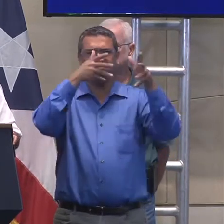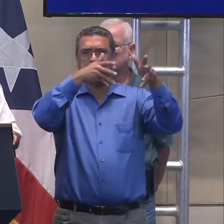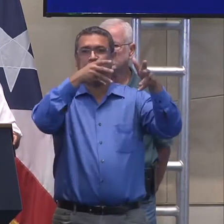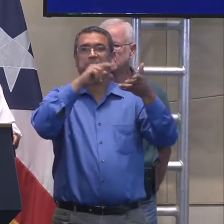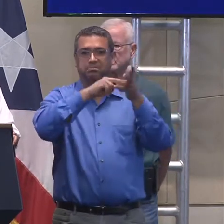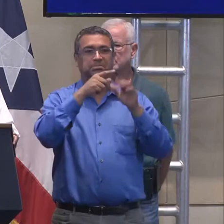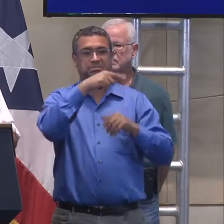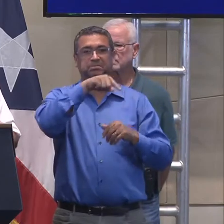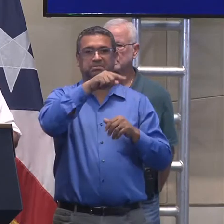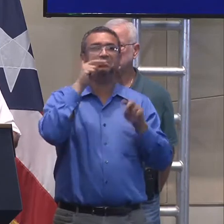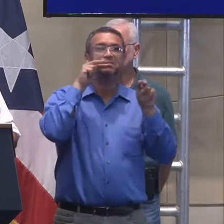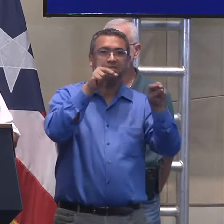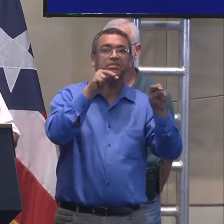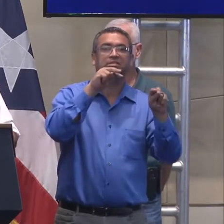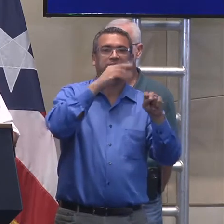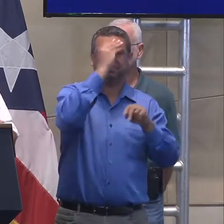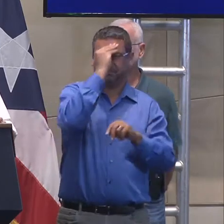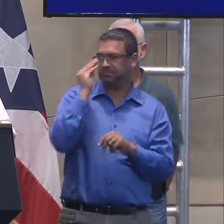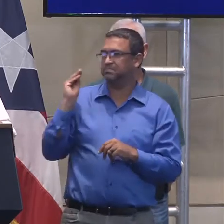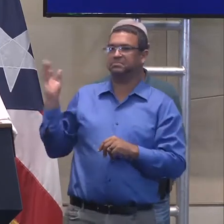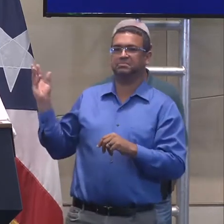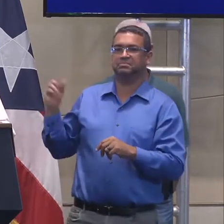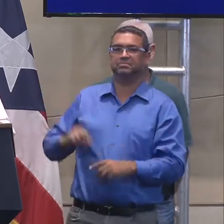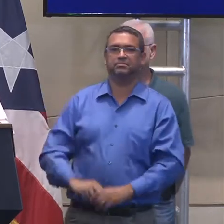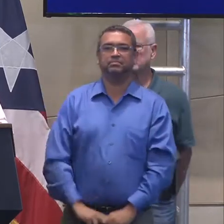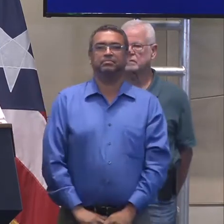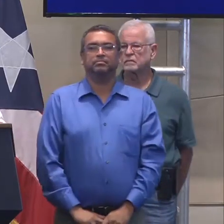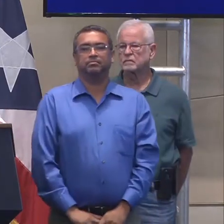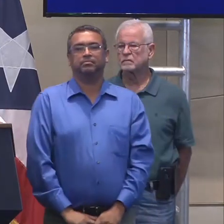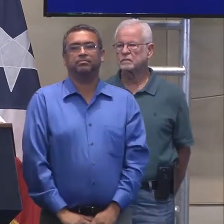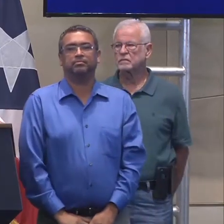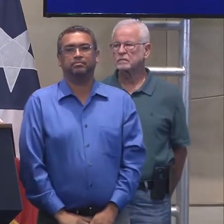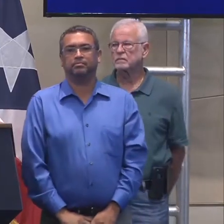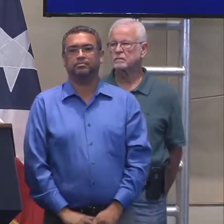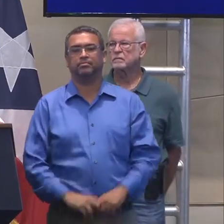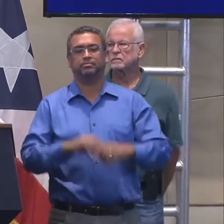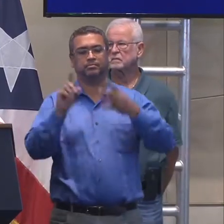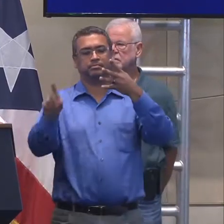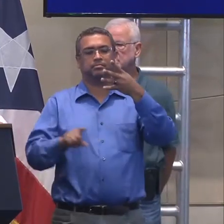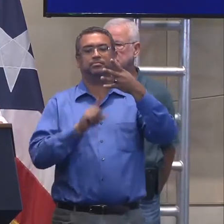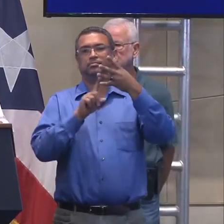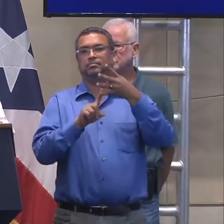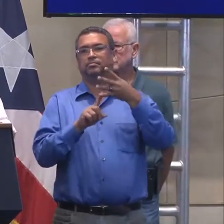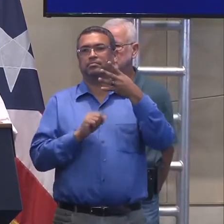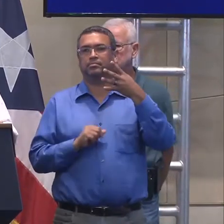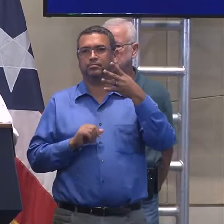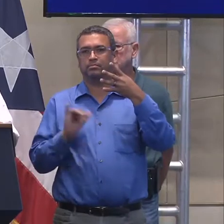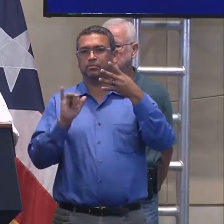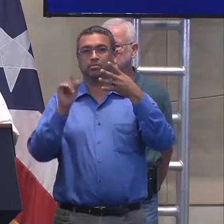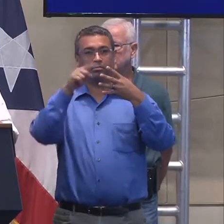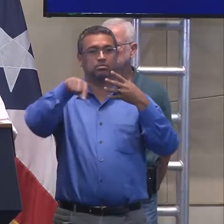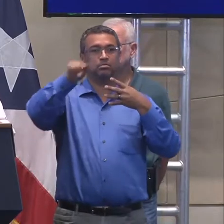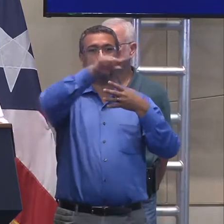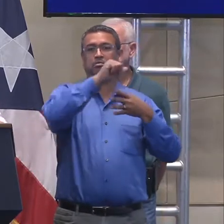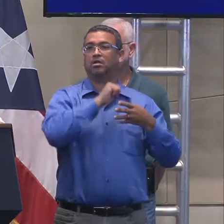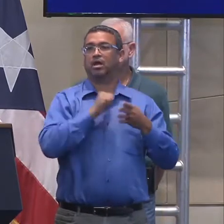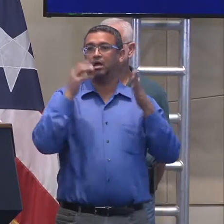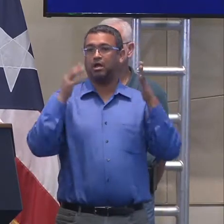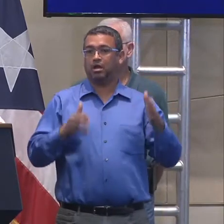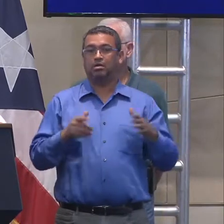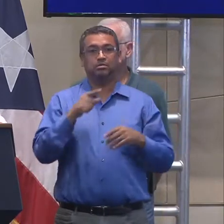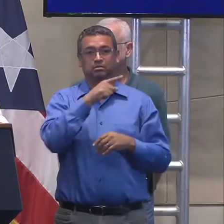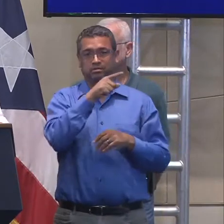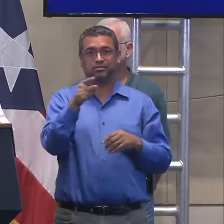eh, la atención ante, ante, ante ellos. Y, eh, lo cuarto, es la invitación a, a los, a los alcaldes, de nuevo, reitero que, eh,